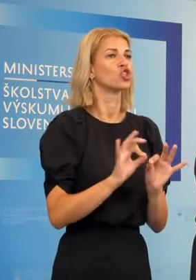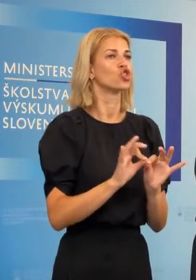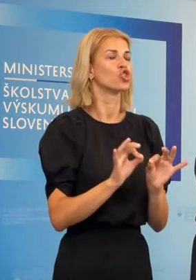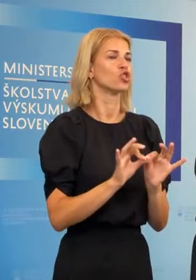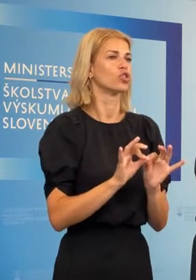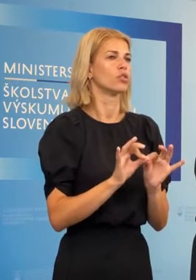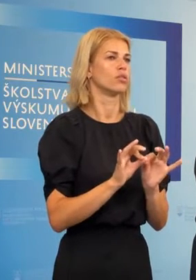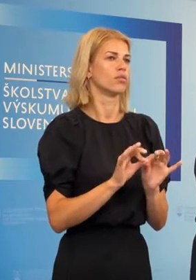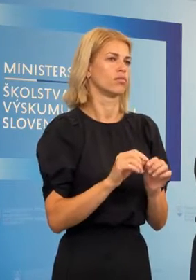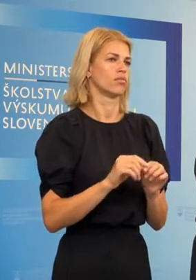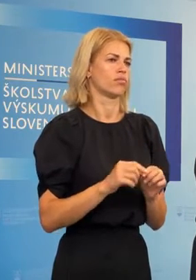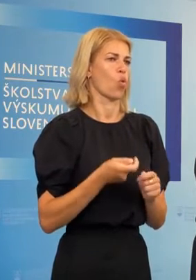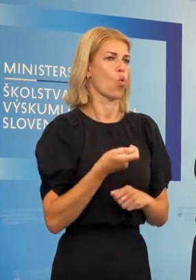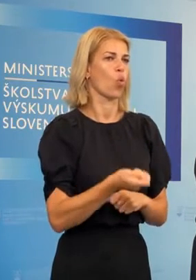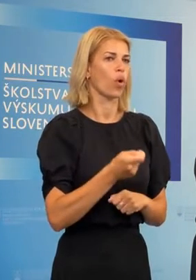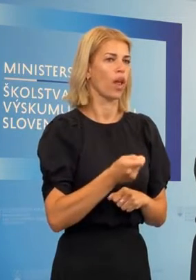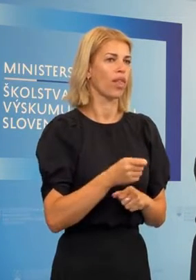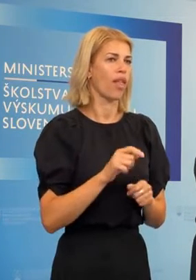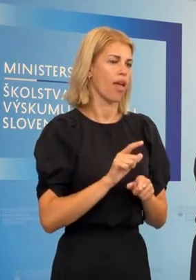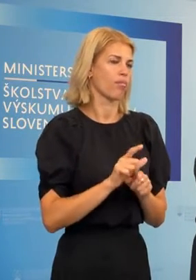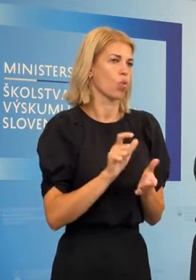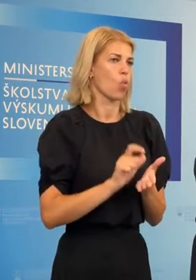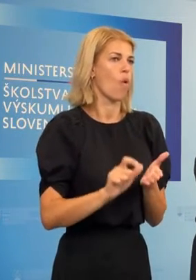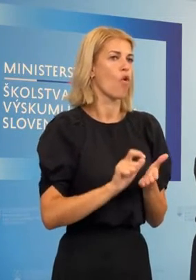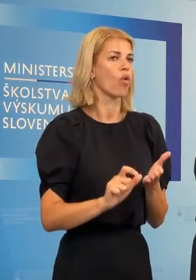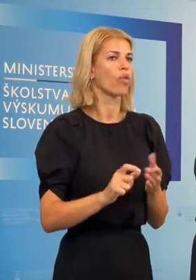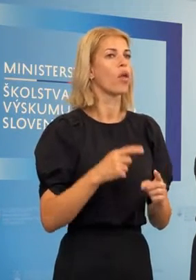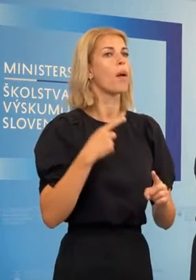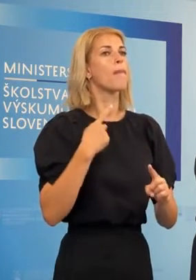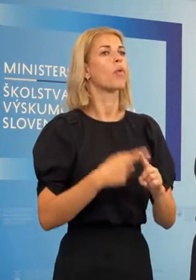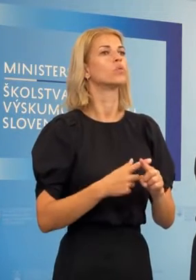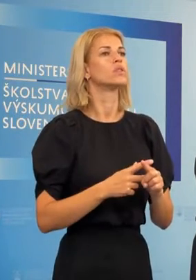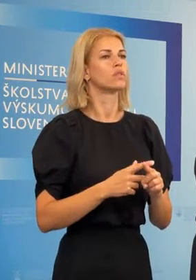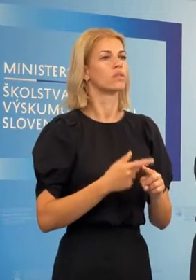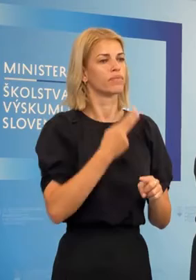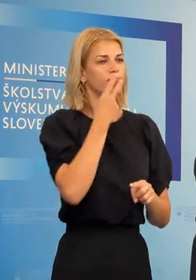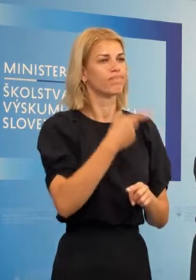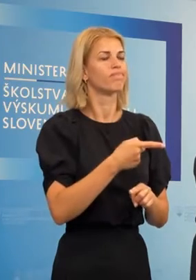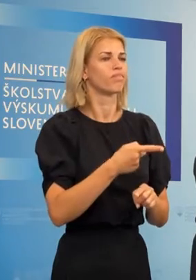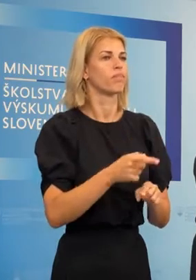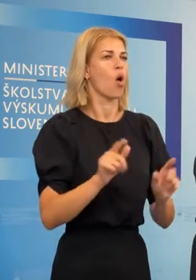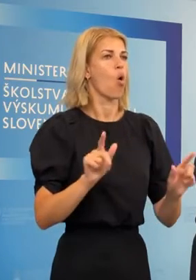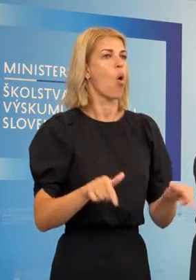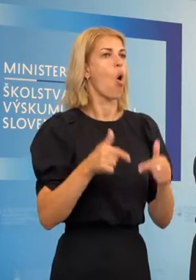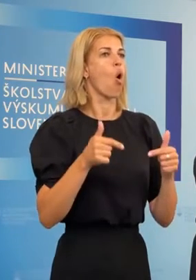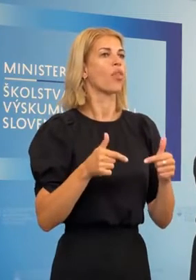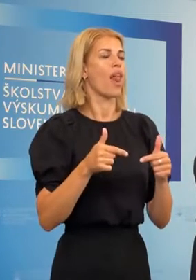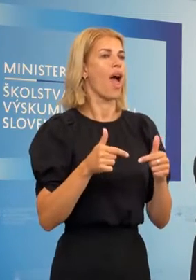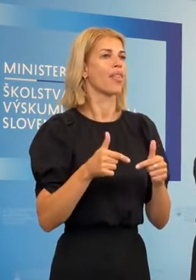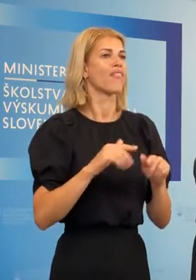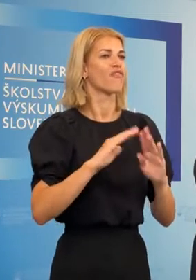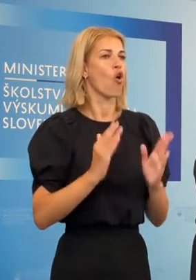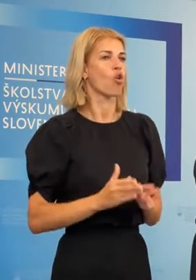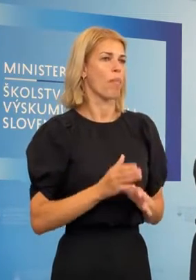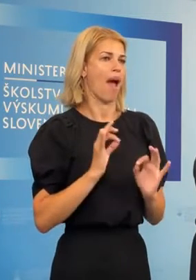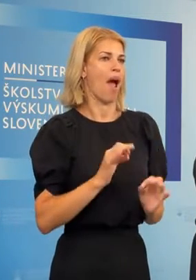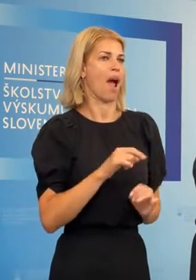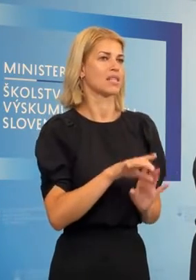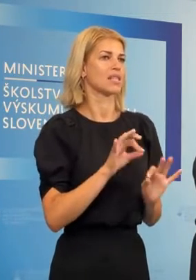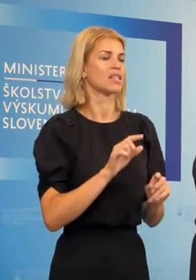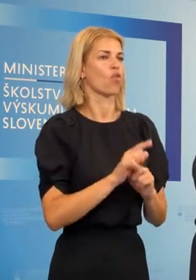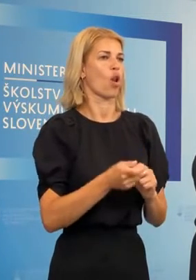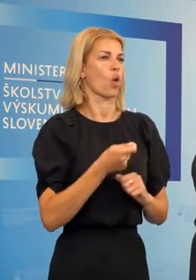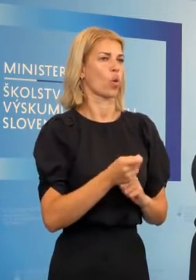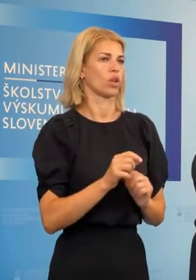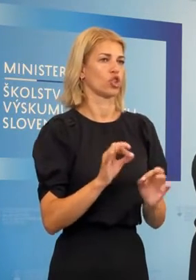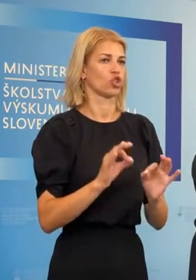Prípadne sa medzi študentmi objavili aj také názory, že budú musieť ako keby online formou pokračovať, hoci majú dennú formu štúdia. Vysoké